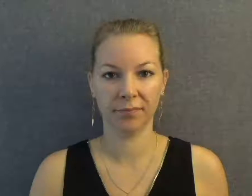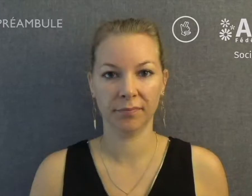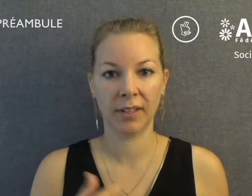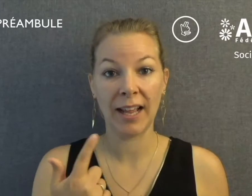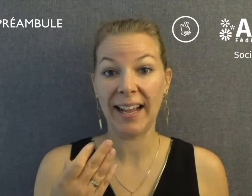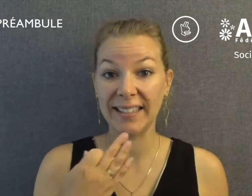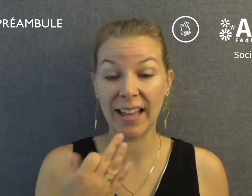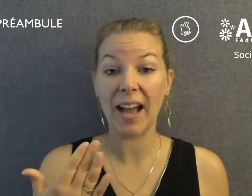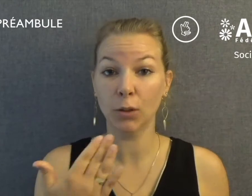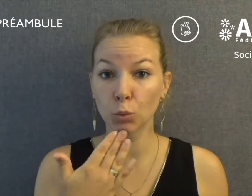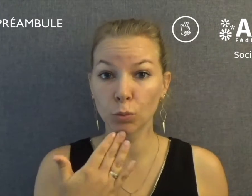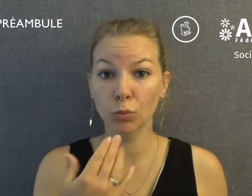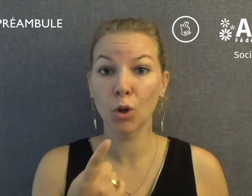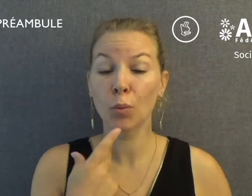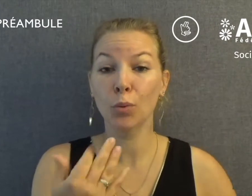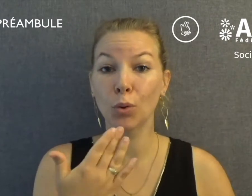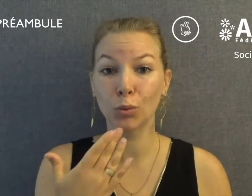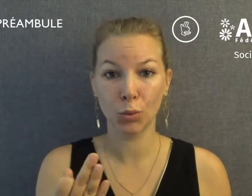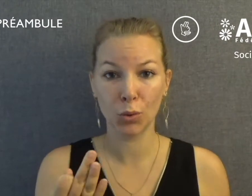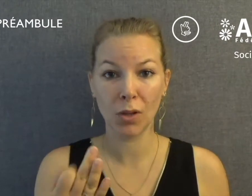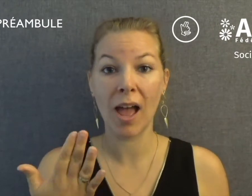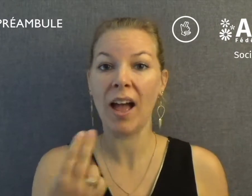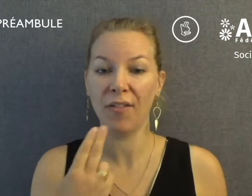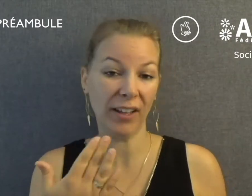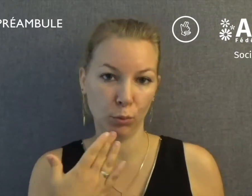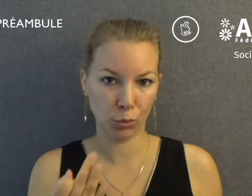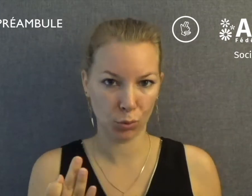L'accès à tout, pour tous, avec tous.